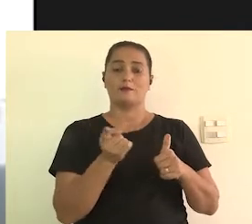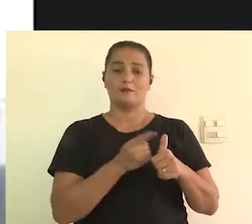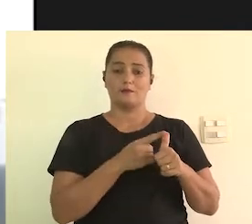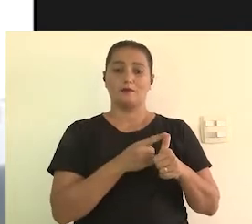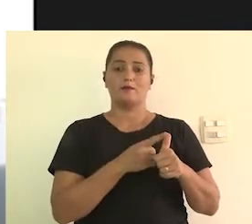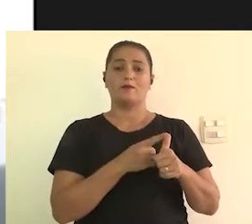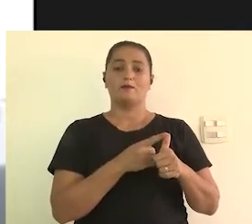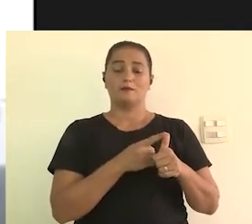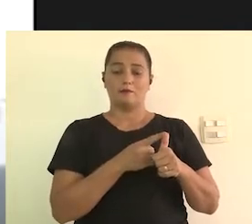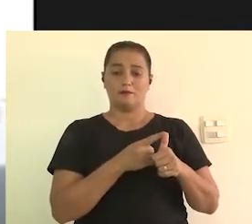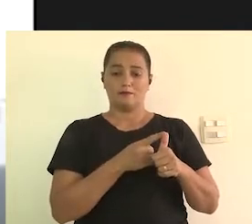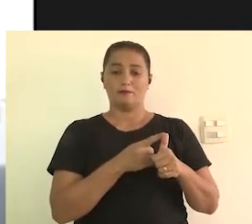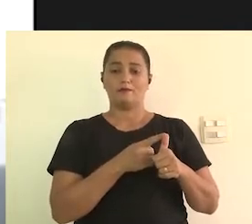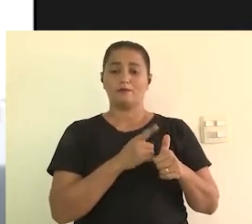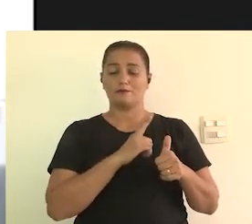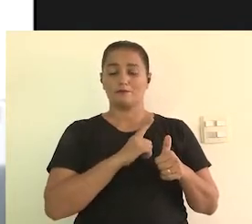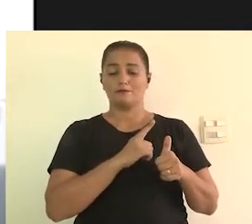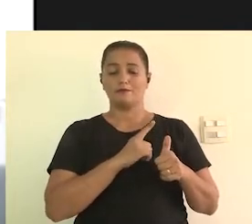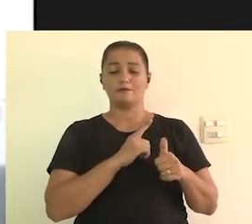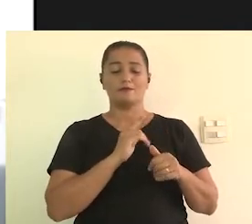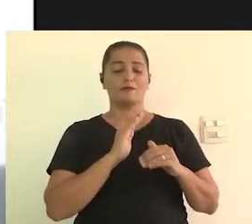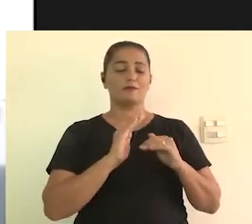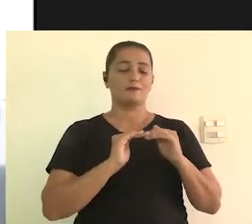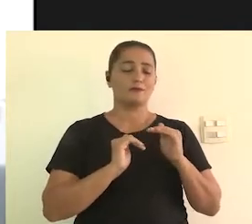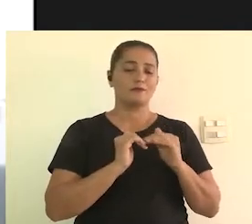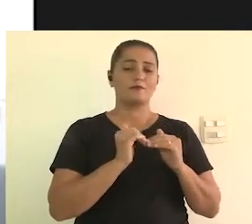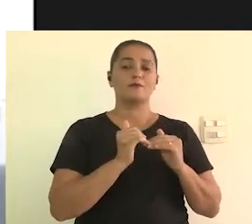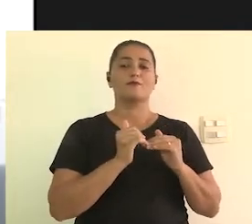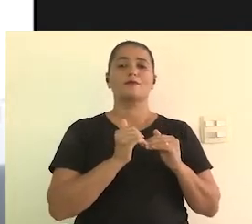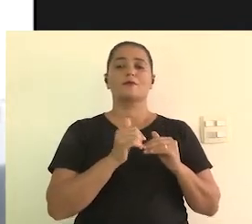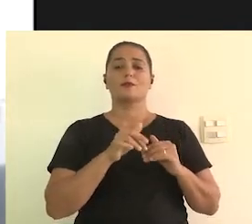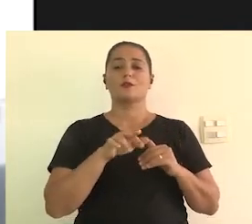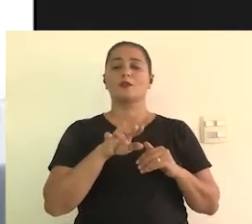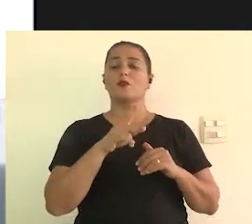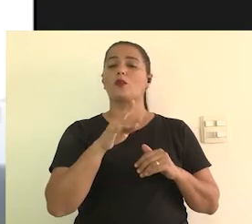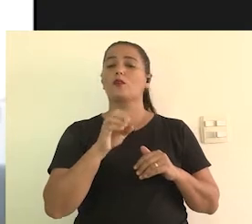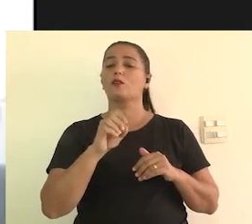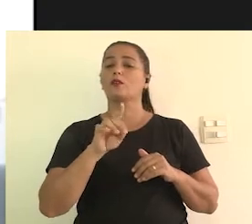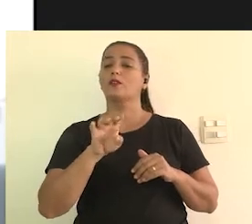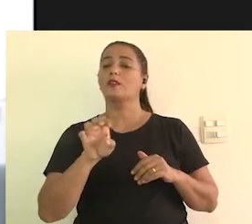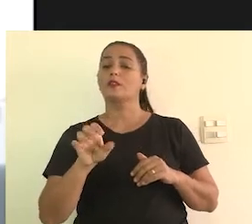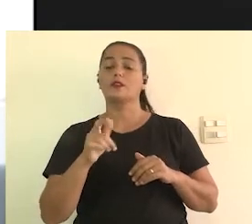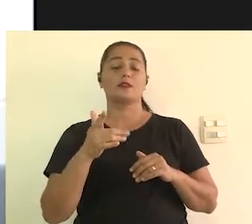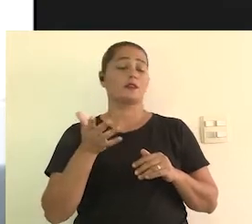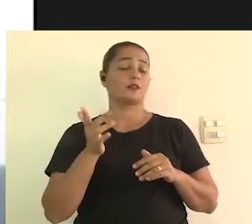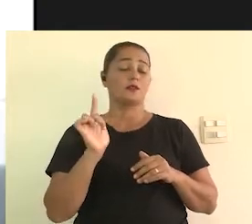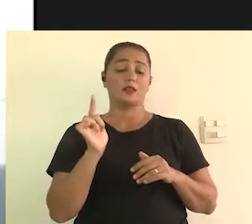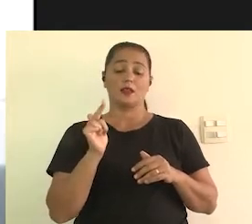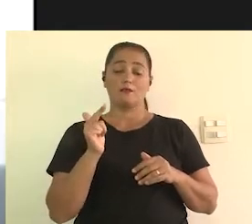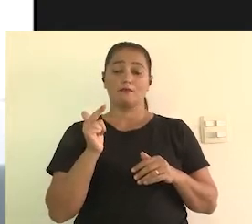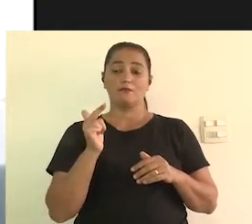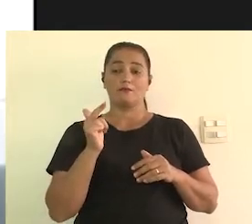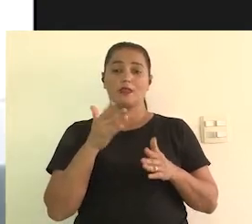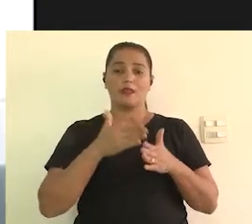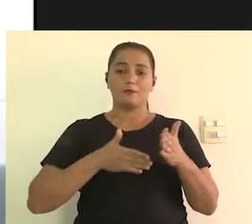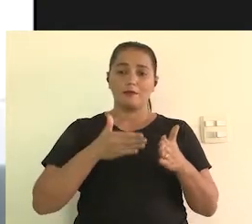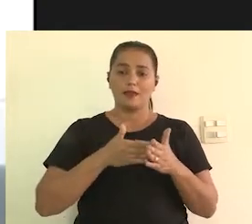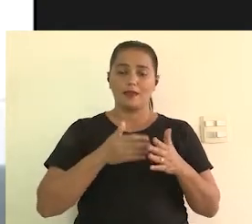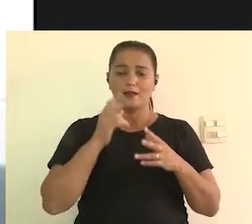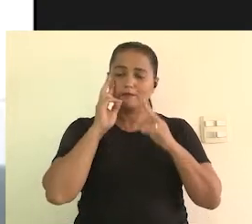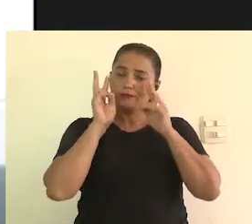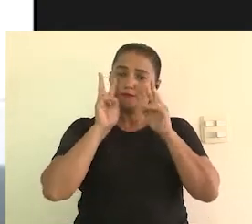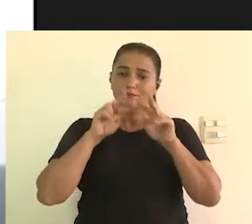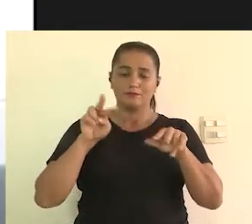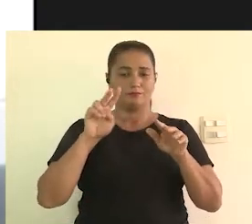por três profissionais. O primeiro deles é o roteirista, que é o profissional que